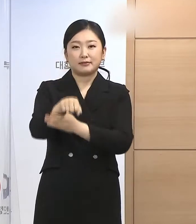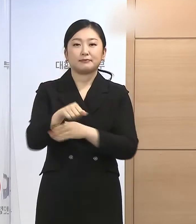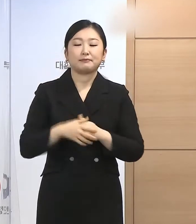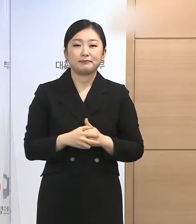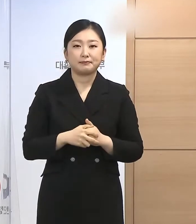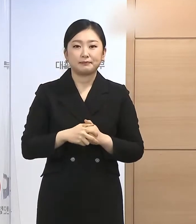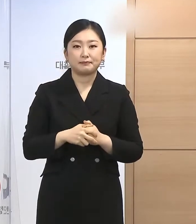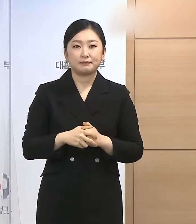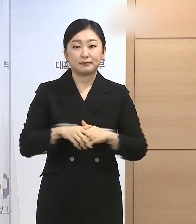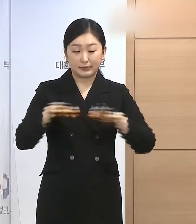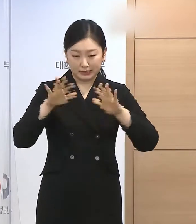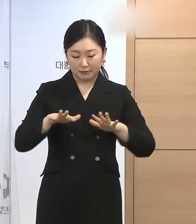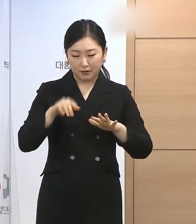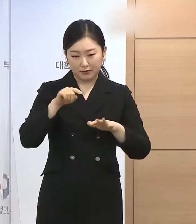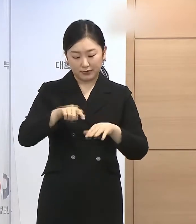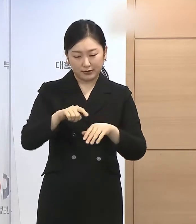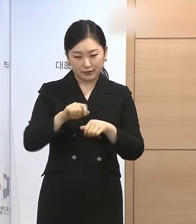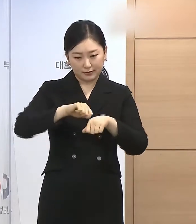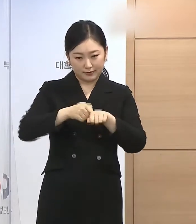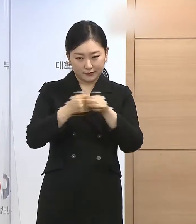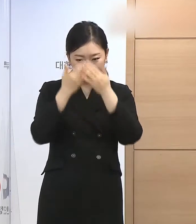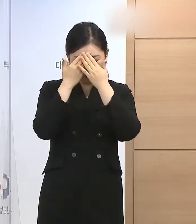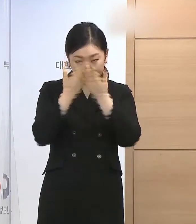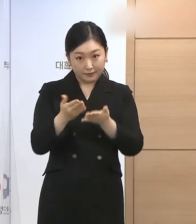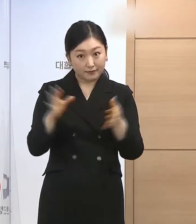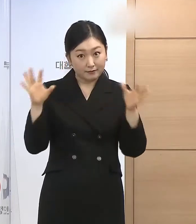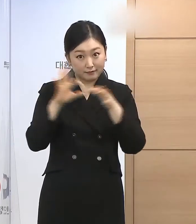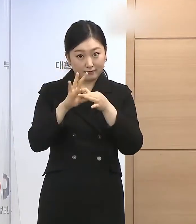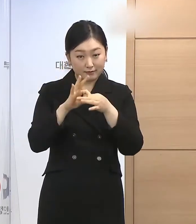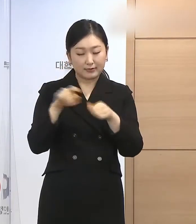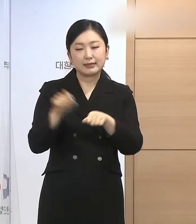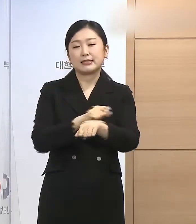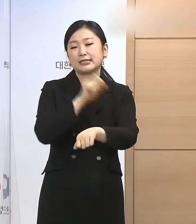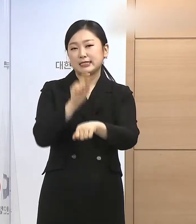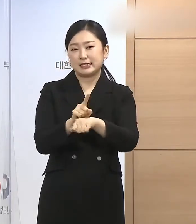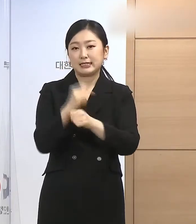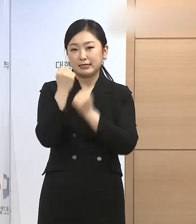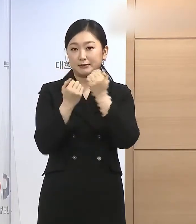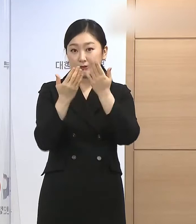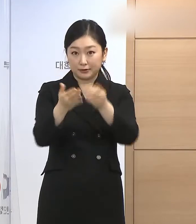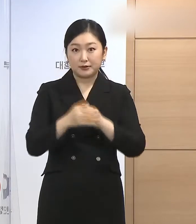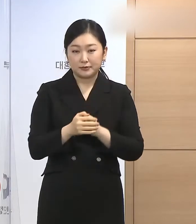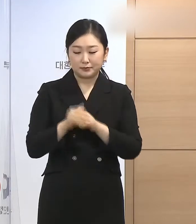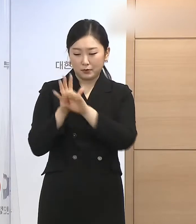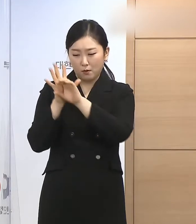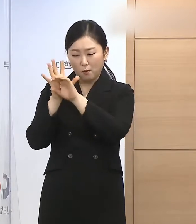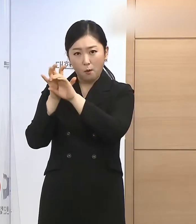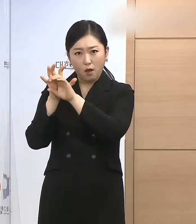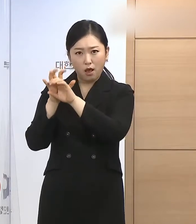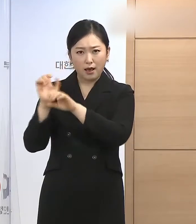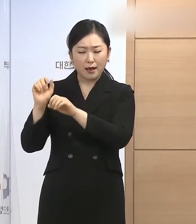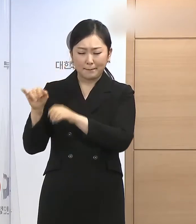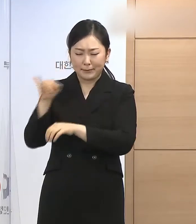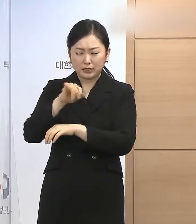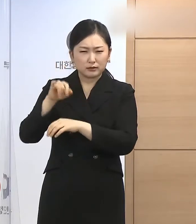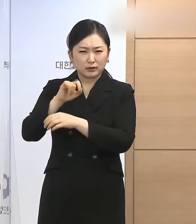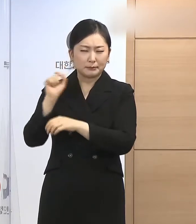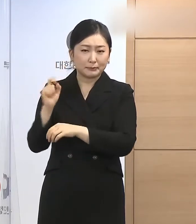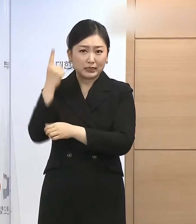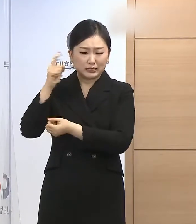다음으로 이번 사면의 특징에 관하여 간략히 말씀드리겠습니다. 이번 사면은 코로나19 확산 상황 지속으로